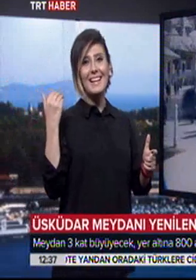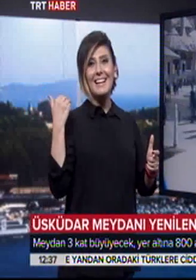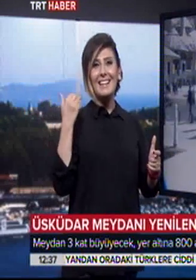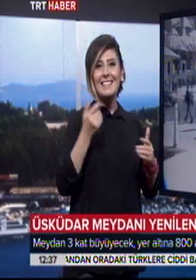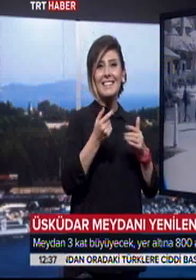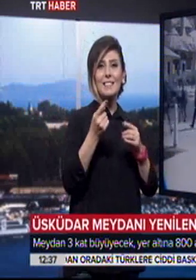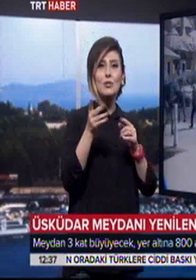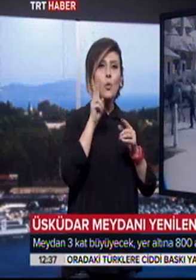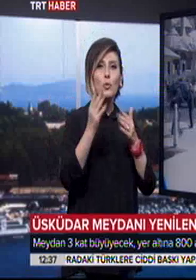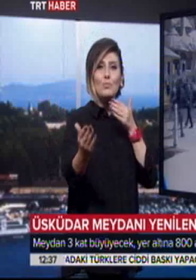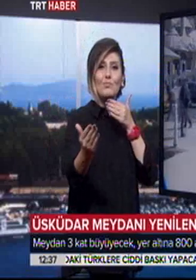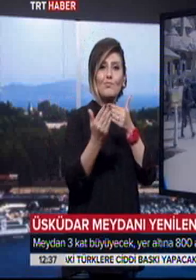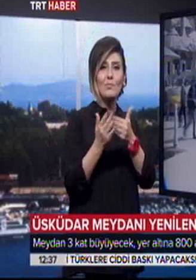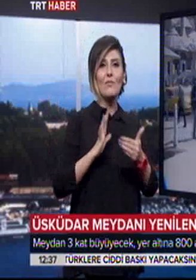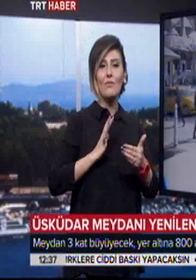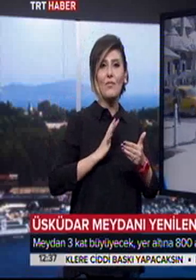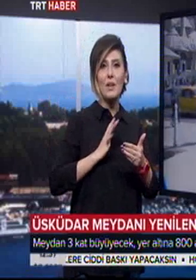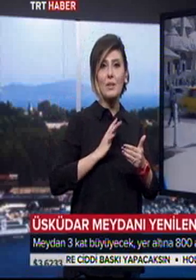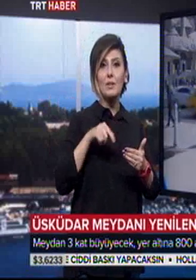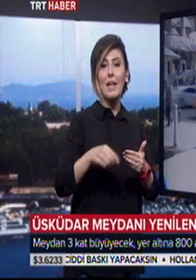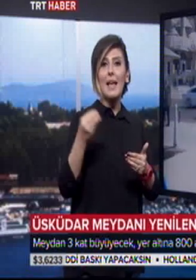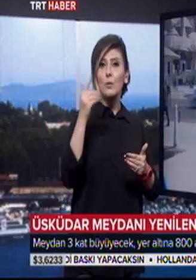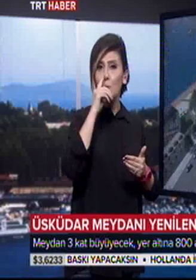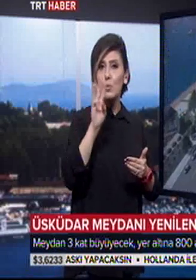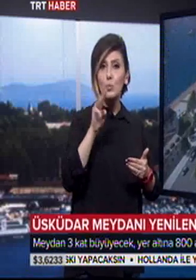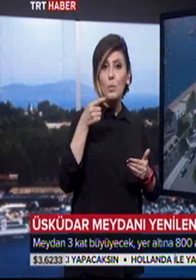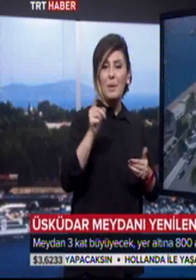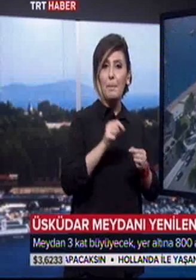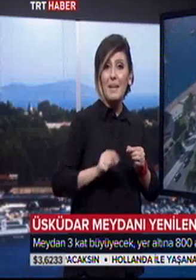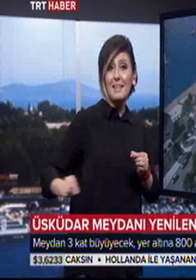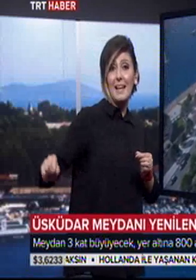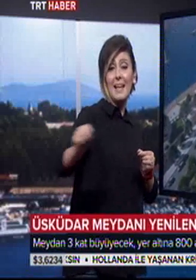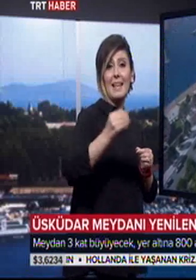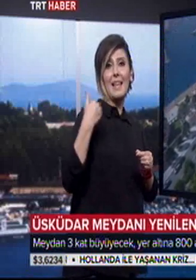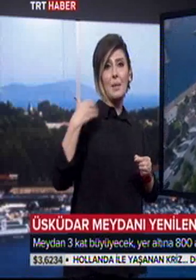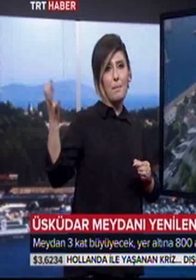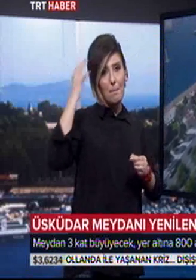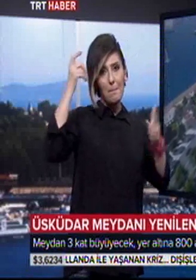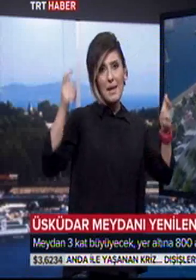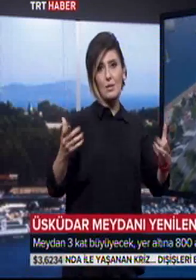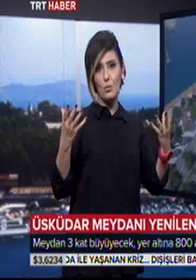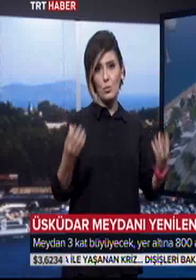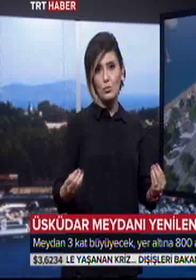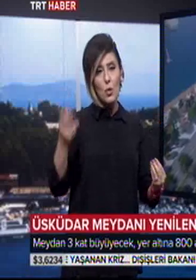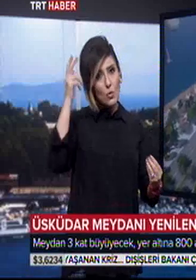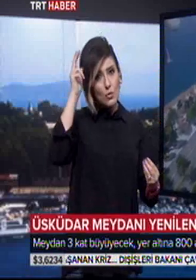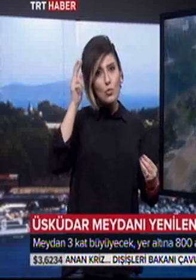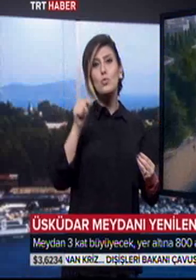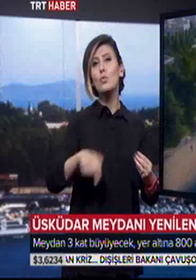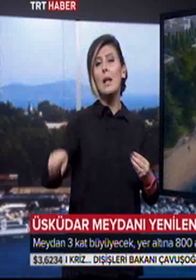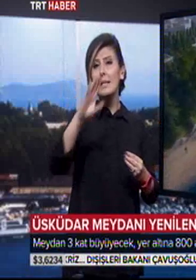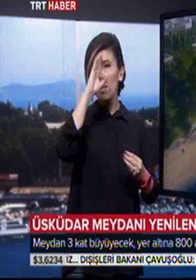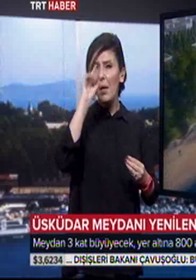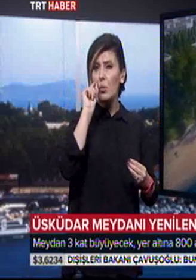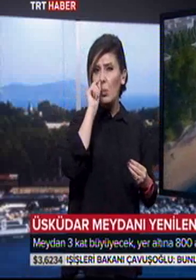İstanbullular tam 130 bin metrekarelik yeni bir meydana kavuşmuş olacak. Üsküdar meydanı projesiyle Üsküdar, İstanbul'un en kolay